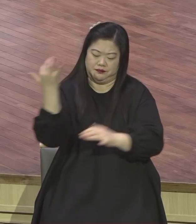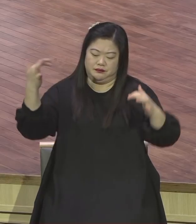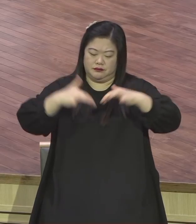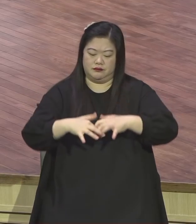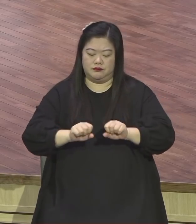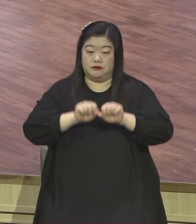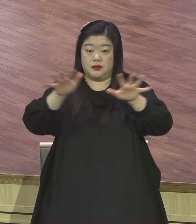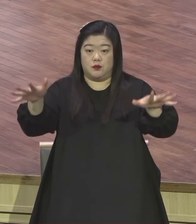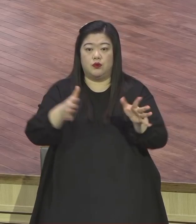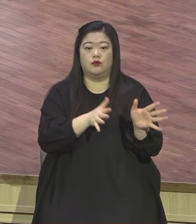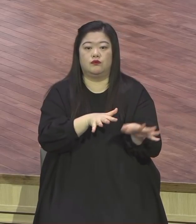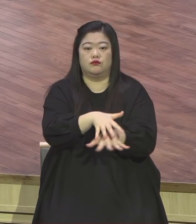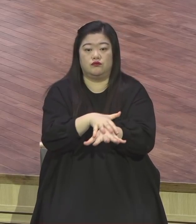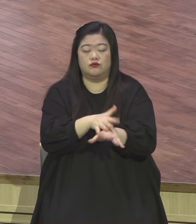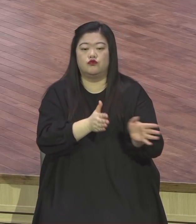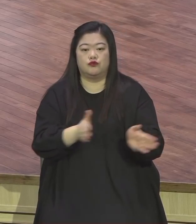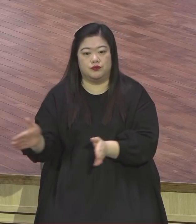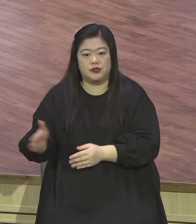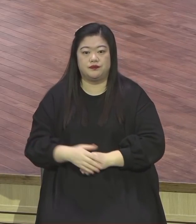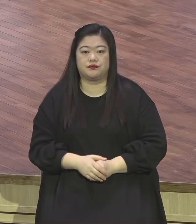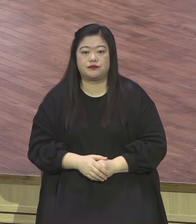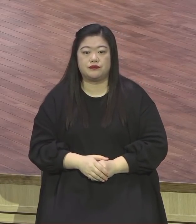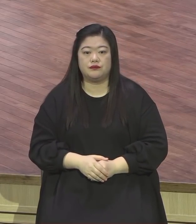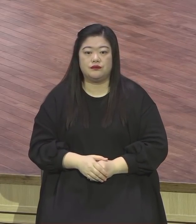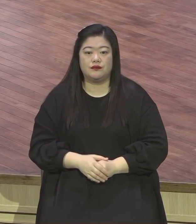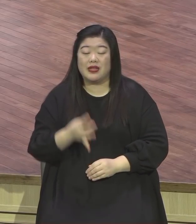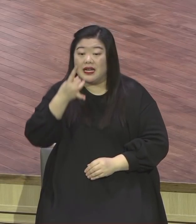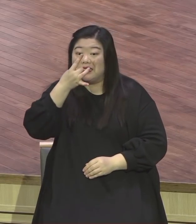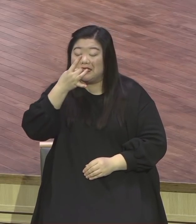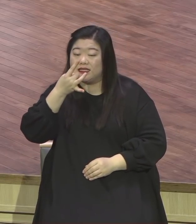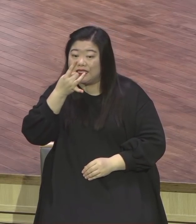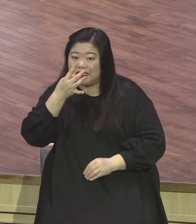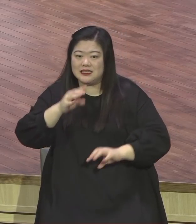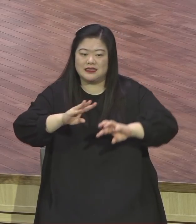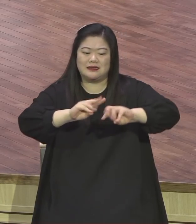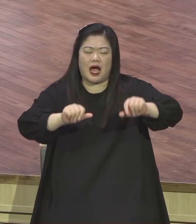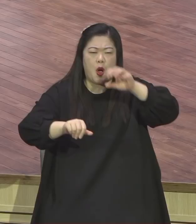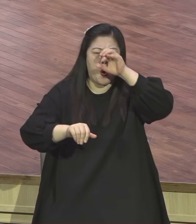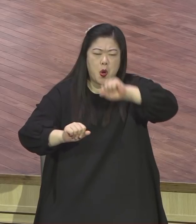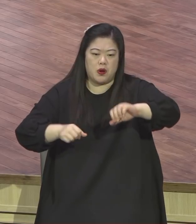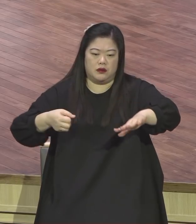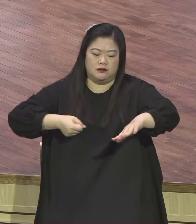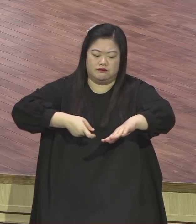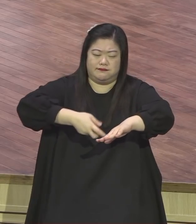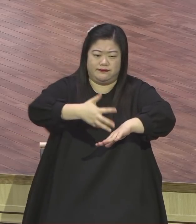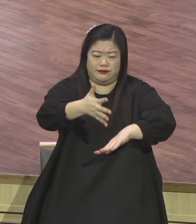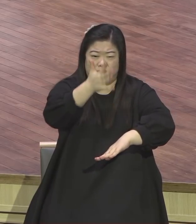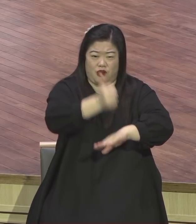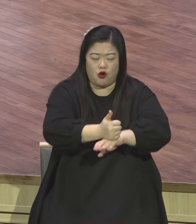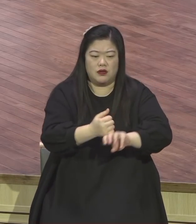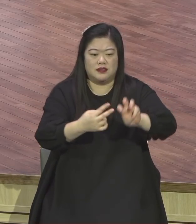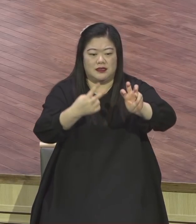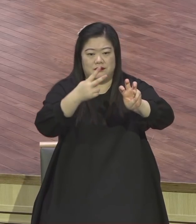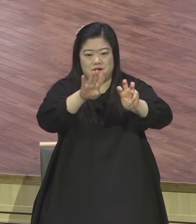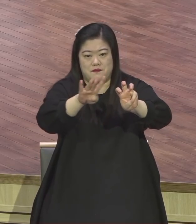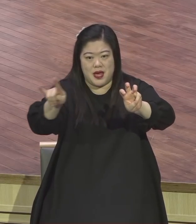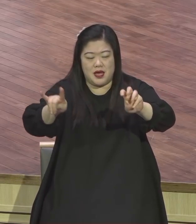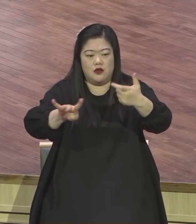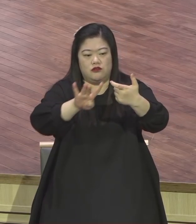땅에 떨어지며 어떤 것은 100배 어떤 것은 60배 어떤 것은 30배 결실을 하였느니라 100배로